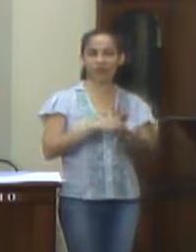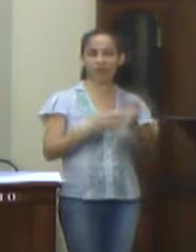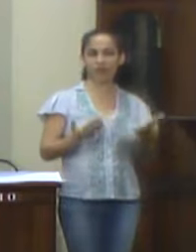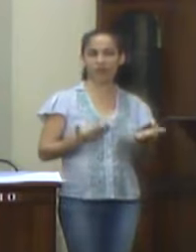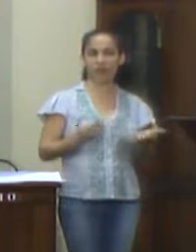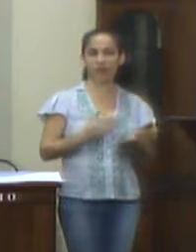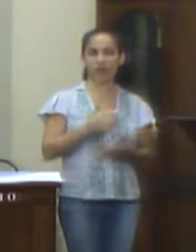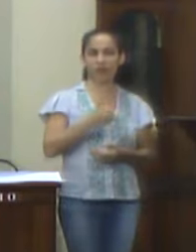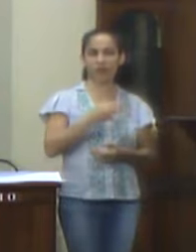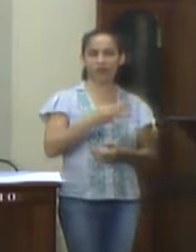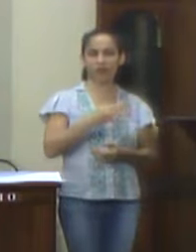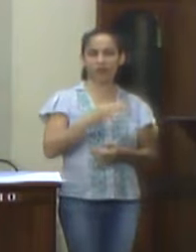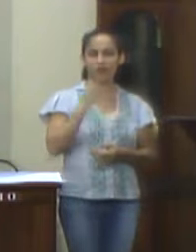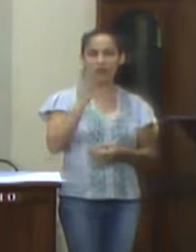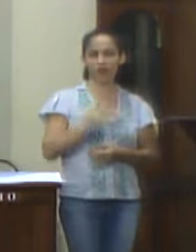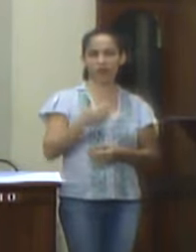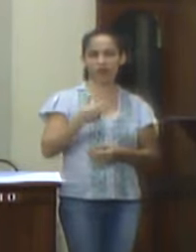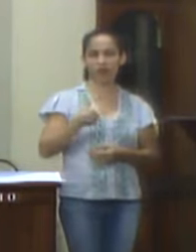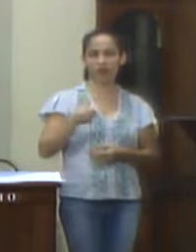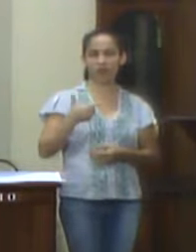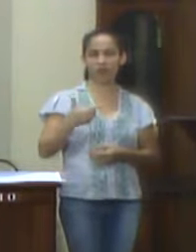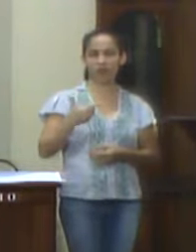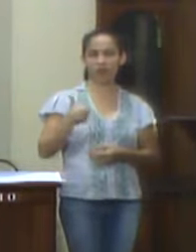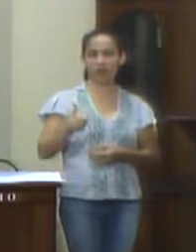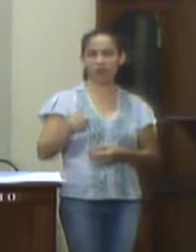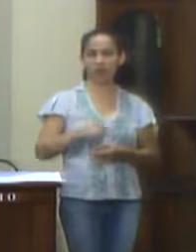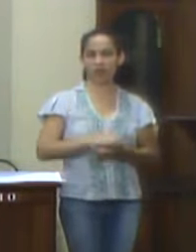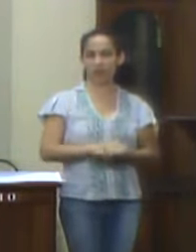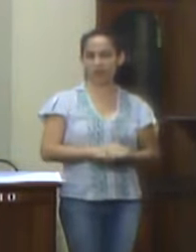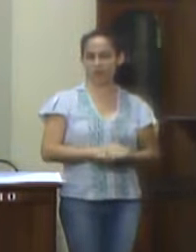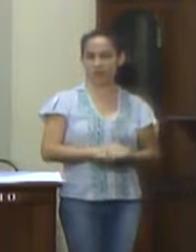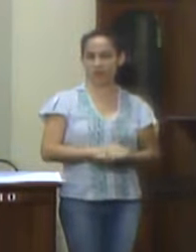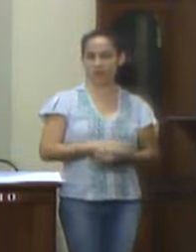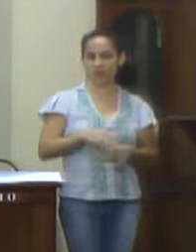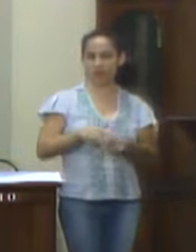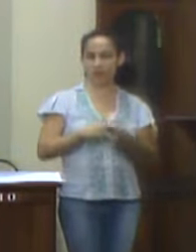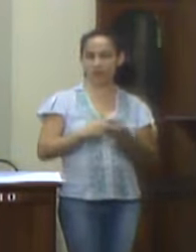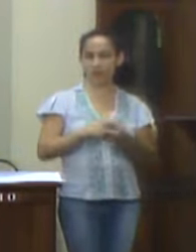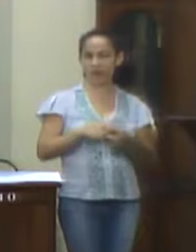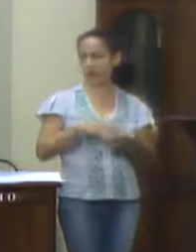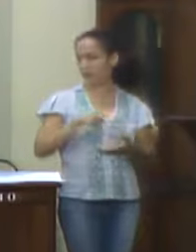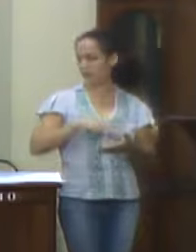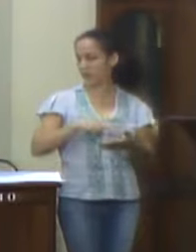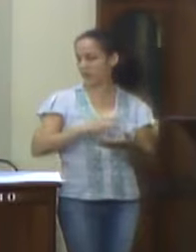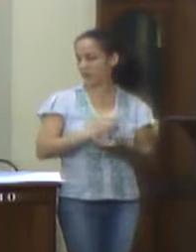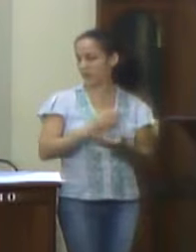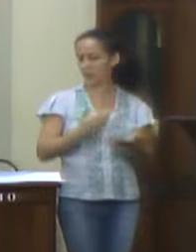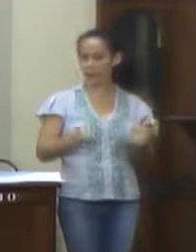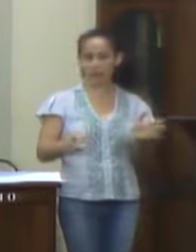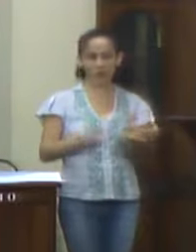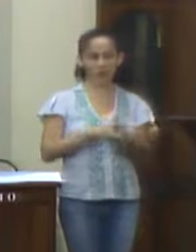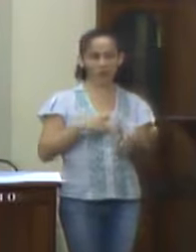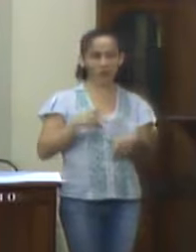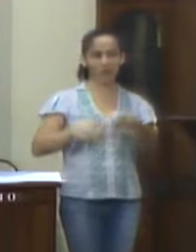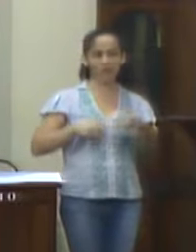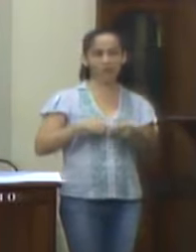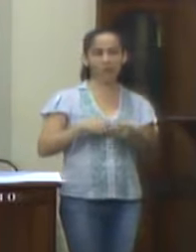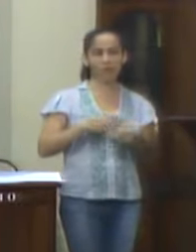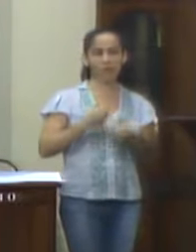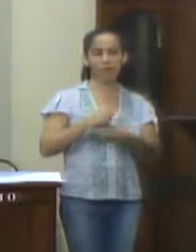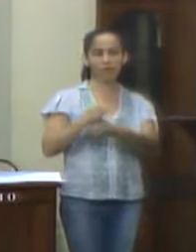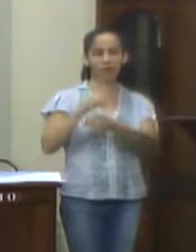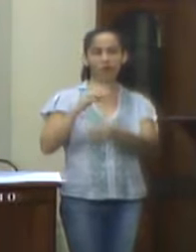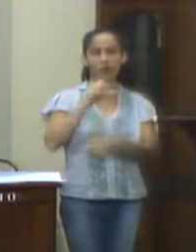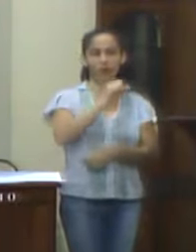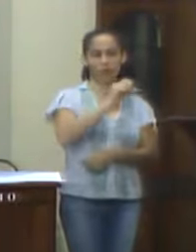14, barra 26, desde o processo seguinte item, manutenção dos serviços de limpeza pública, demais serviços de terceiro, R